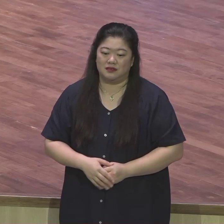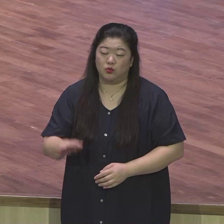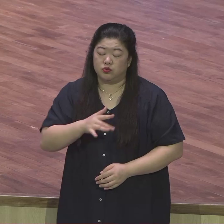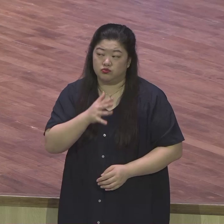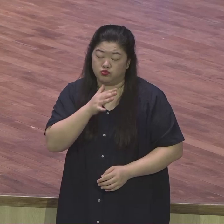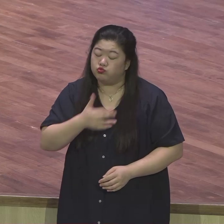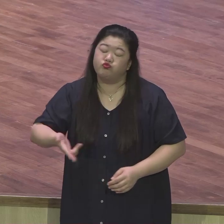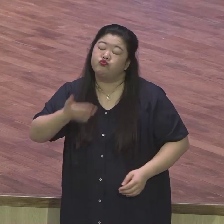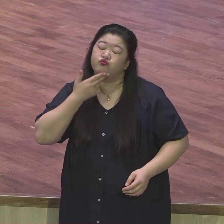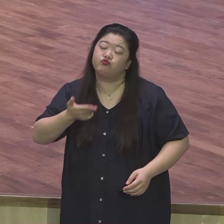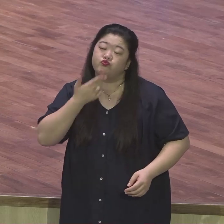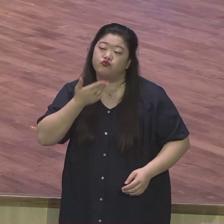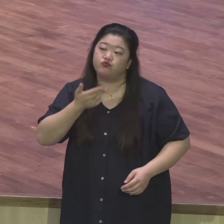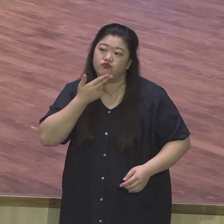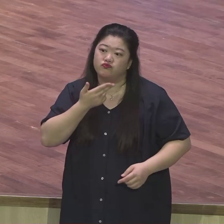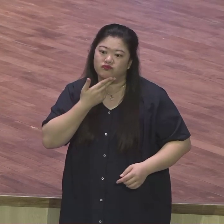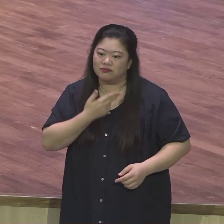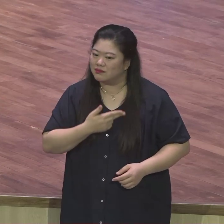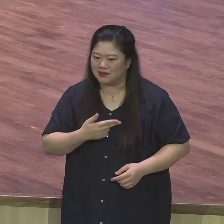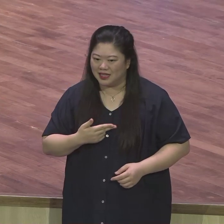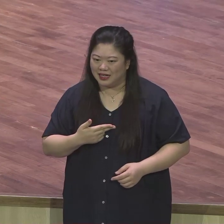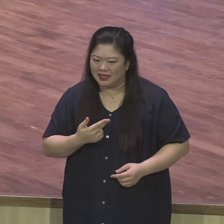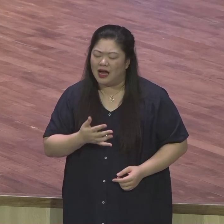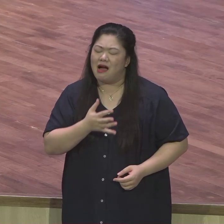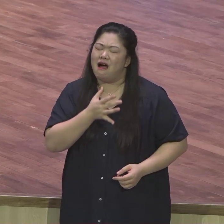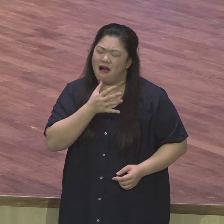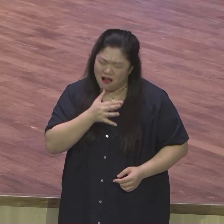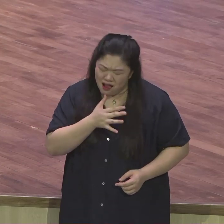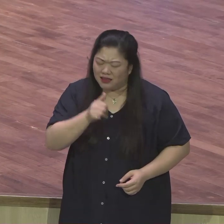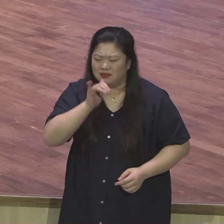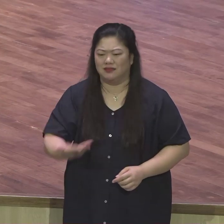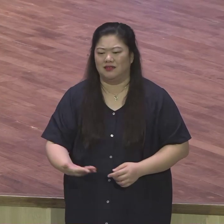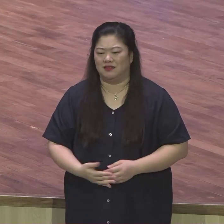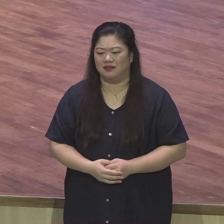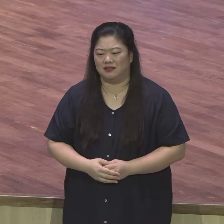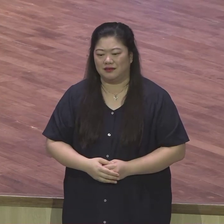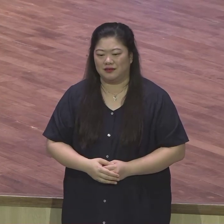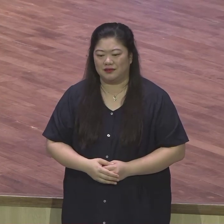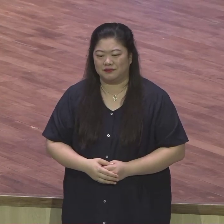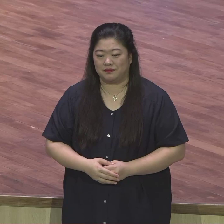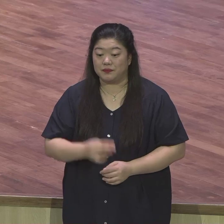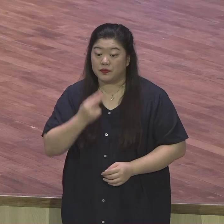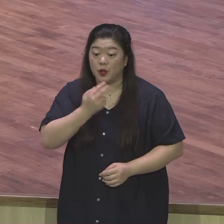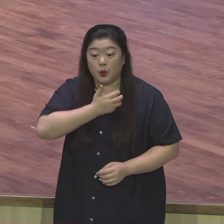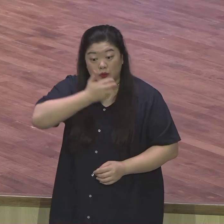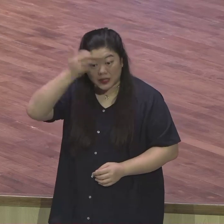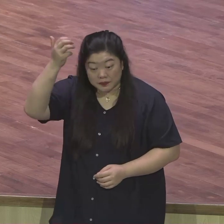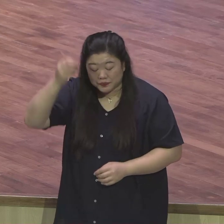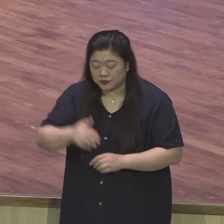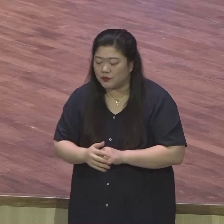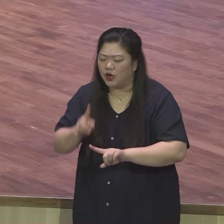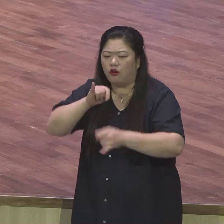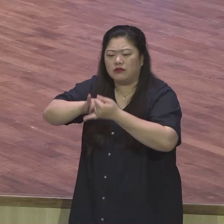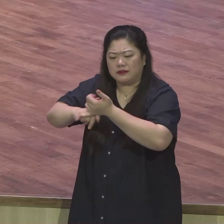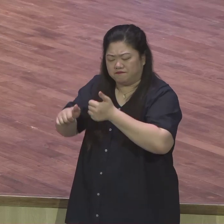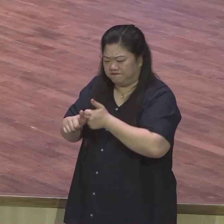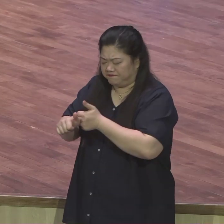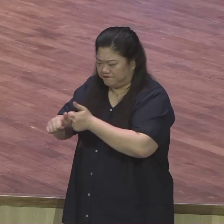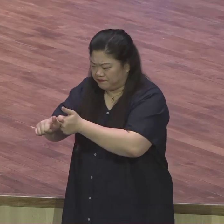이게 뭐요? 언약 잡은 제 삶이에요. 요셉은요. 언약에 집중했습니다. 서로는 속지 않았습니다. 연계 모든